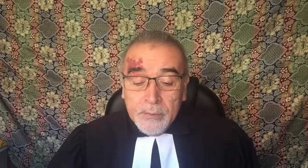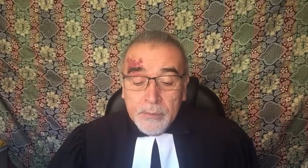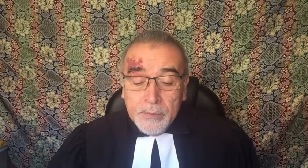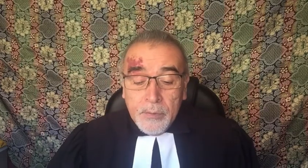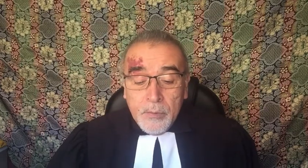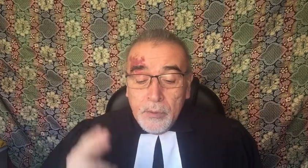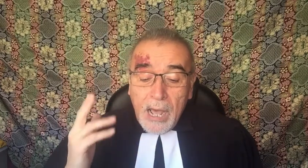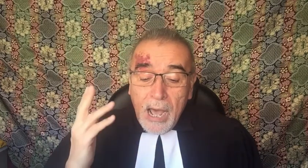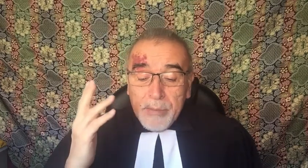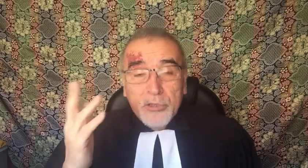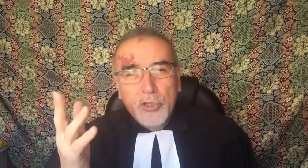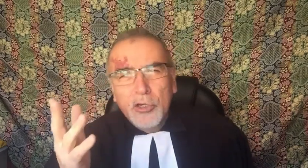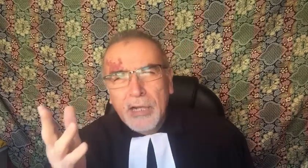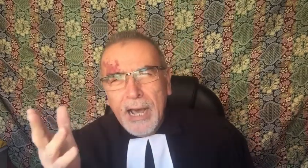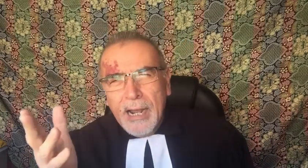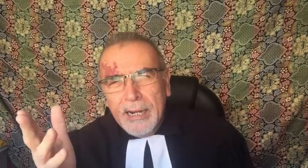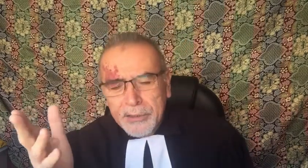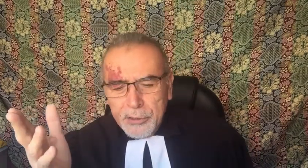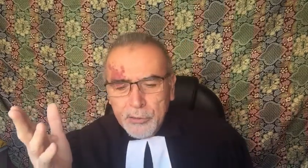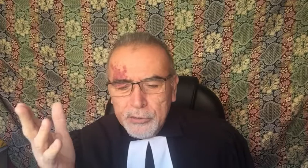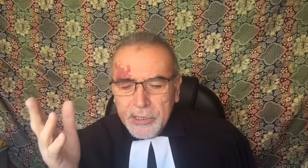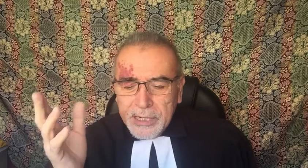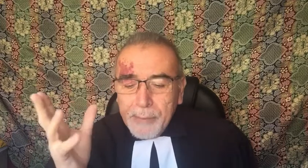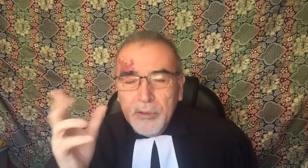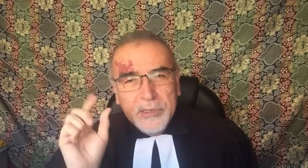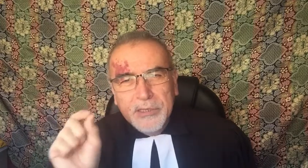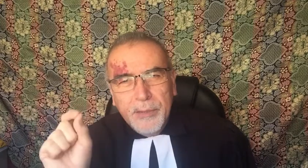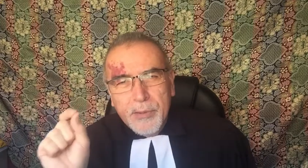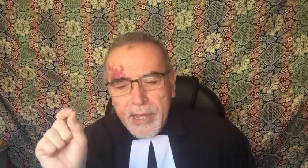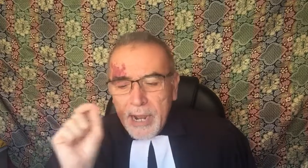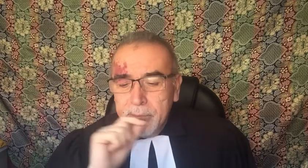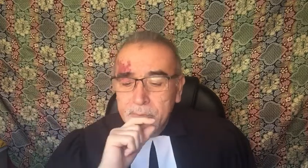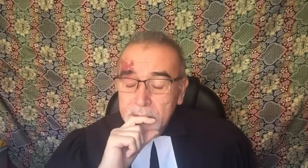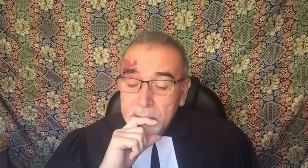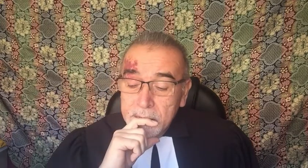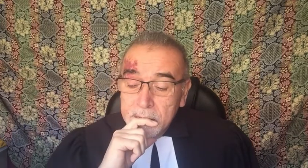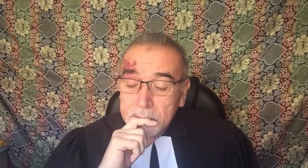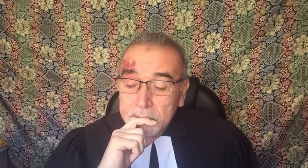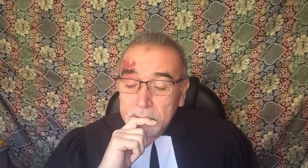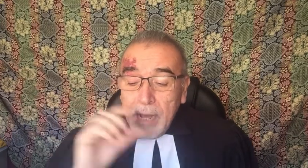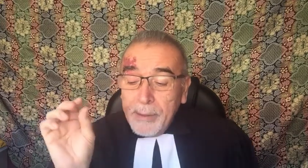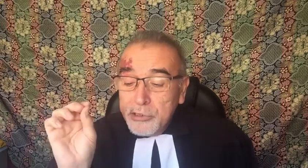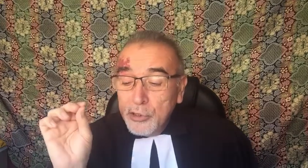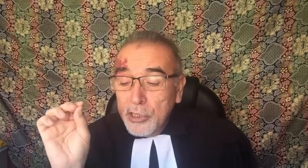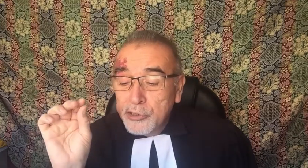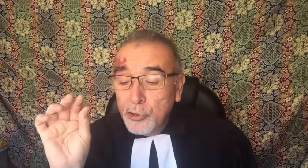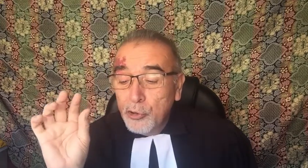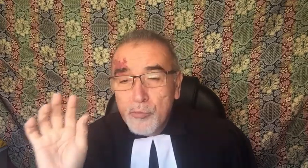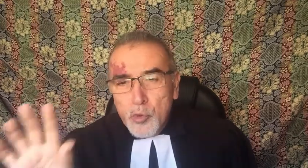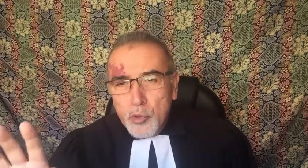La mención a la región de Decapolis es la primera, la aparición del sordo mudo